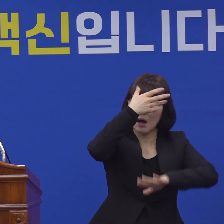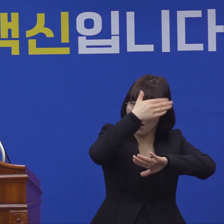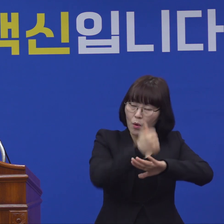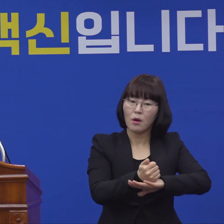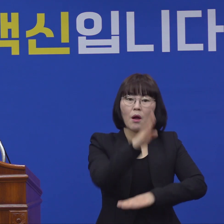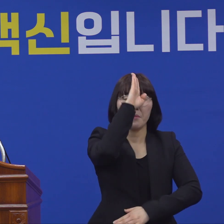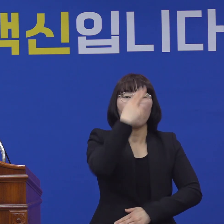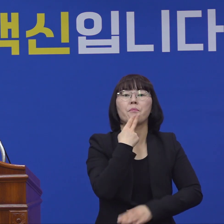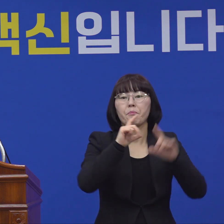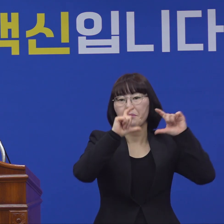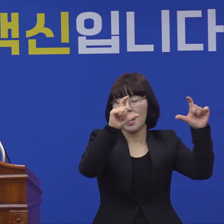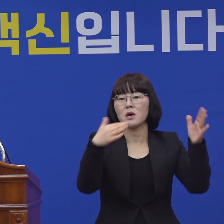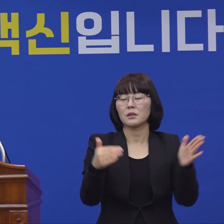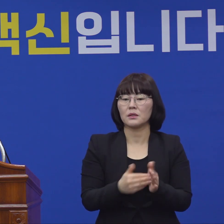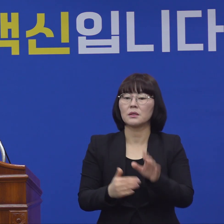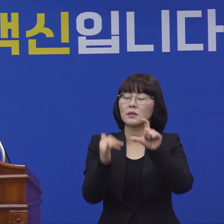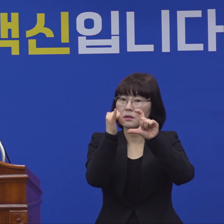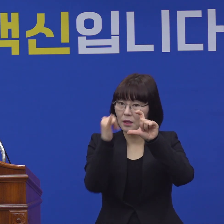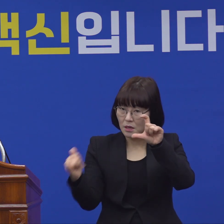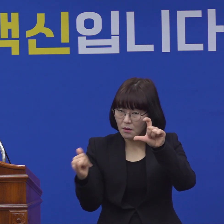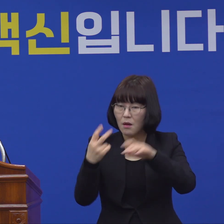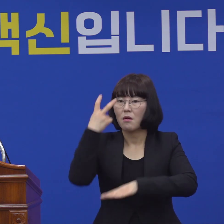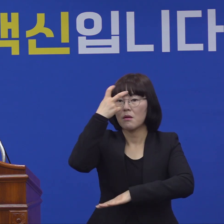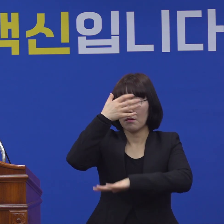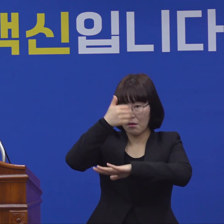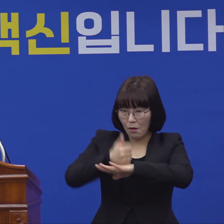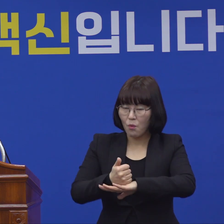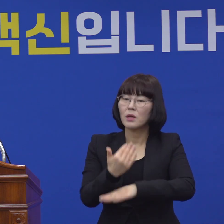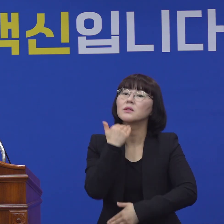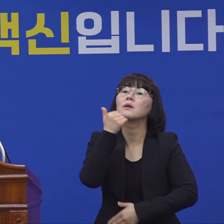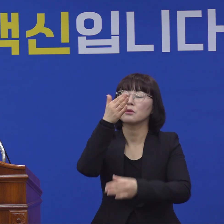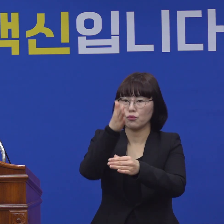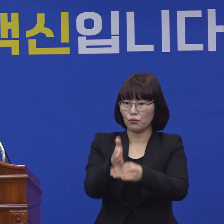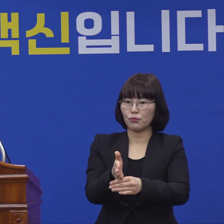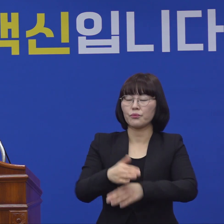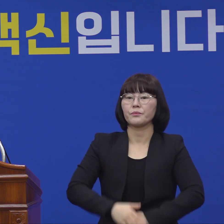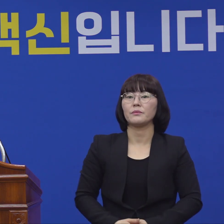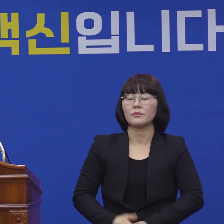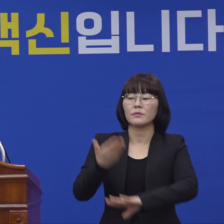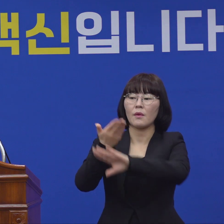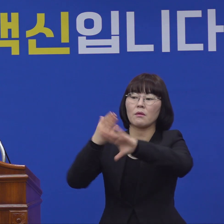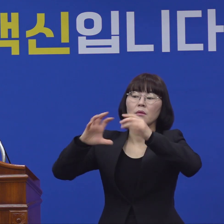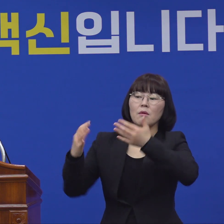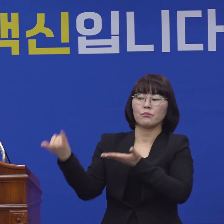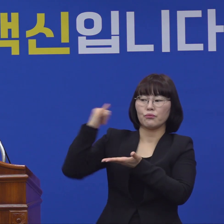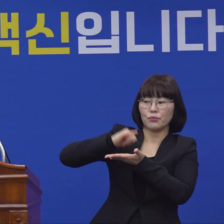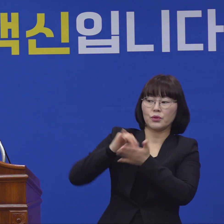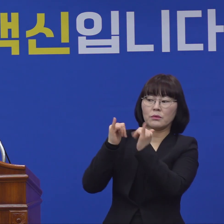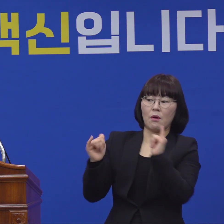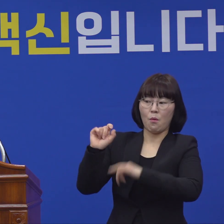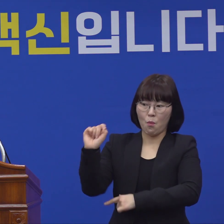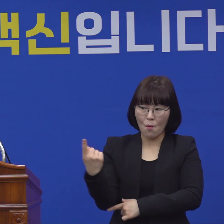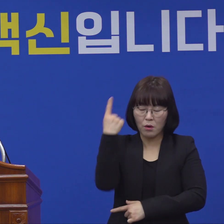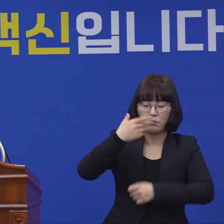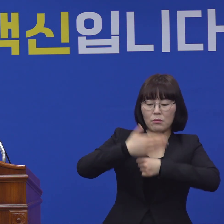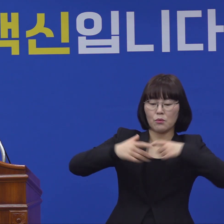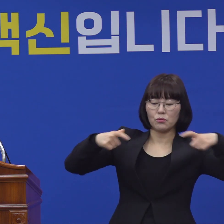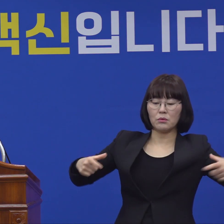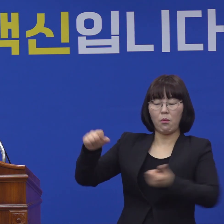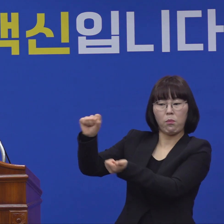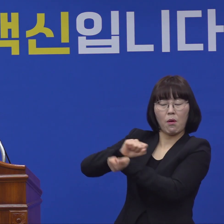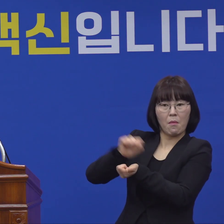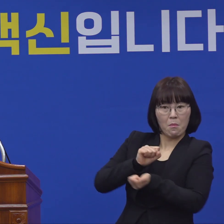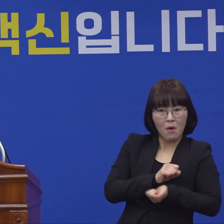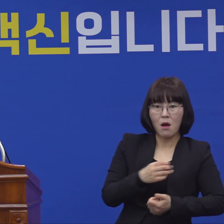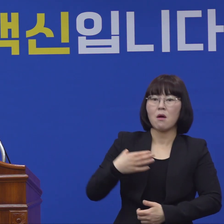판정을 받았으며 15명은 결과를 기다리는 중입니다. 해외입국자로 인한 지역 전파 가능성에